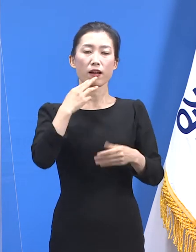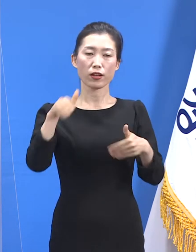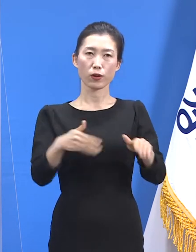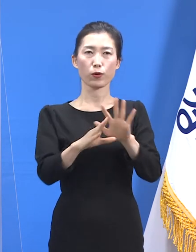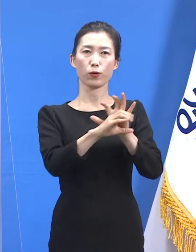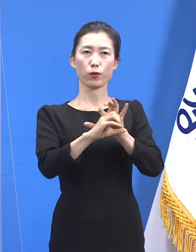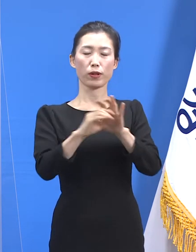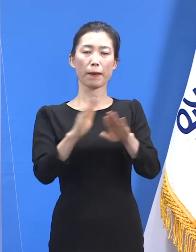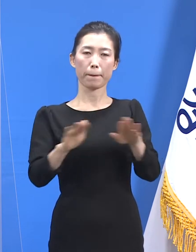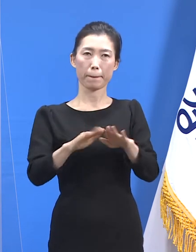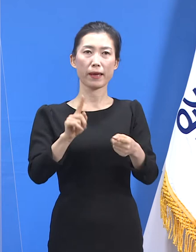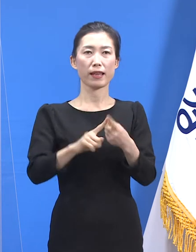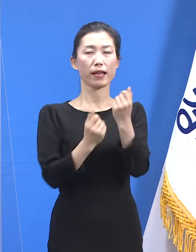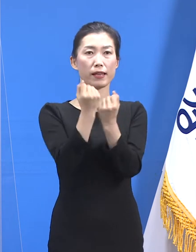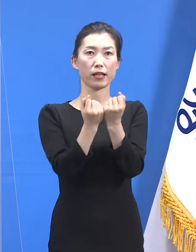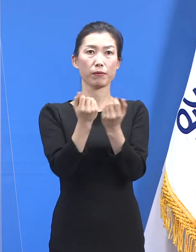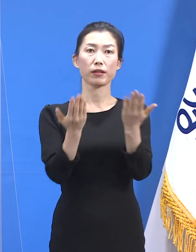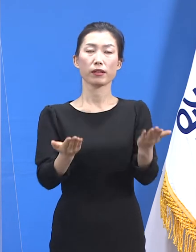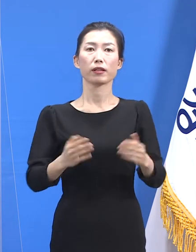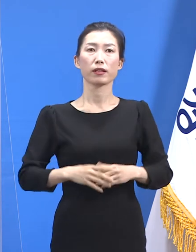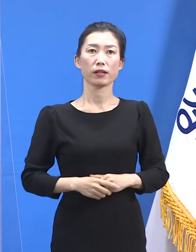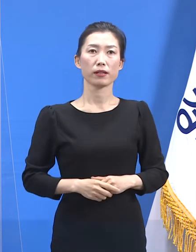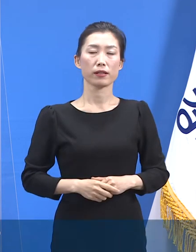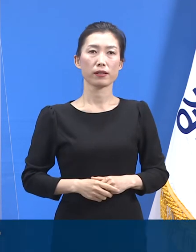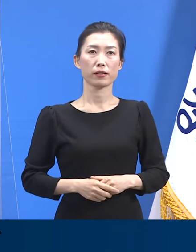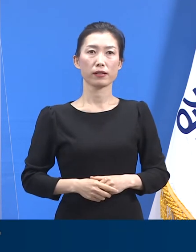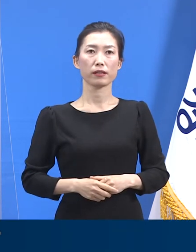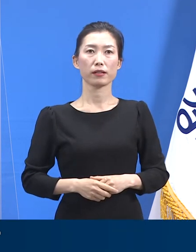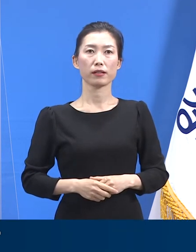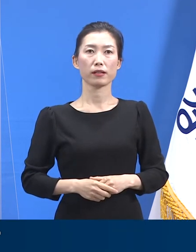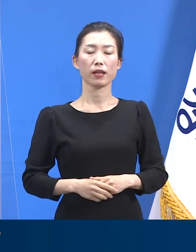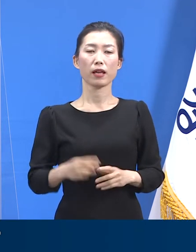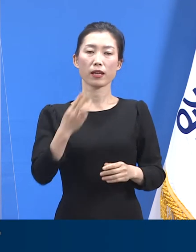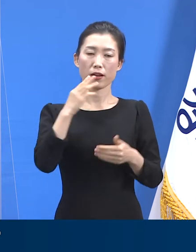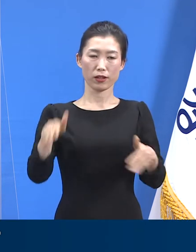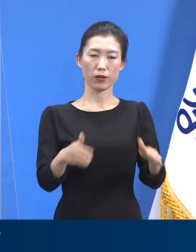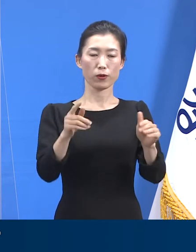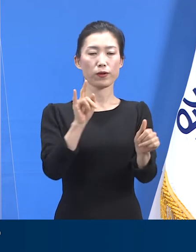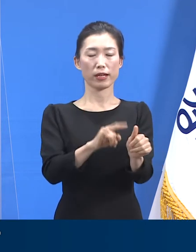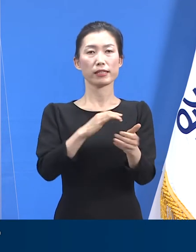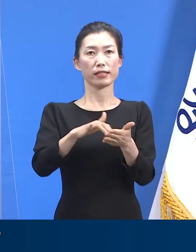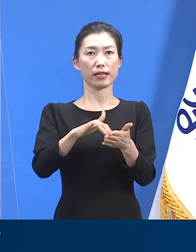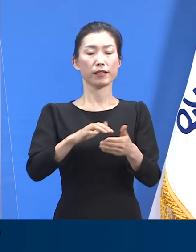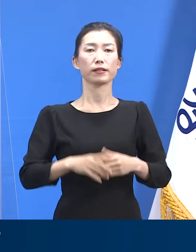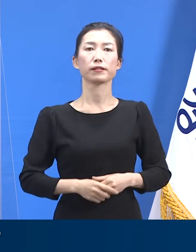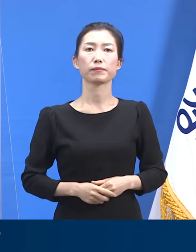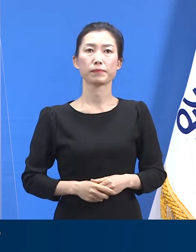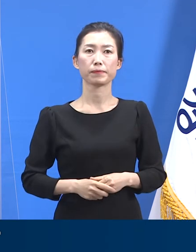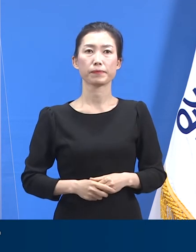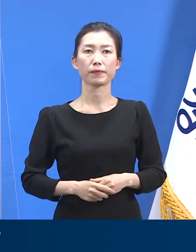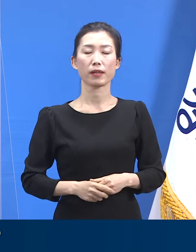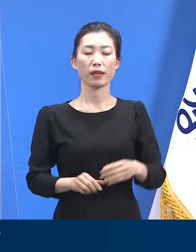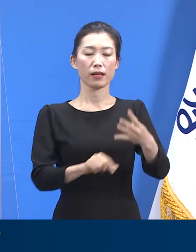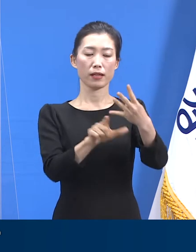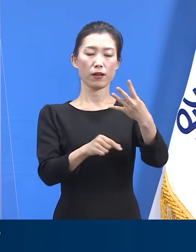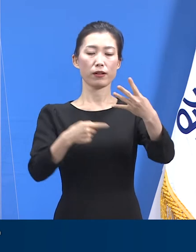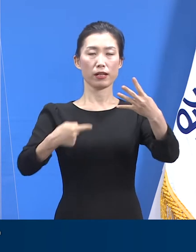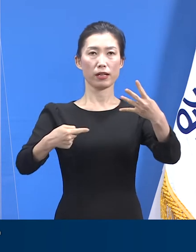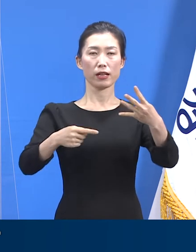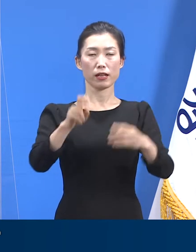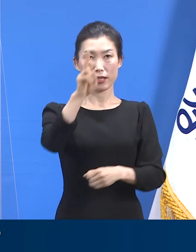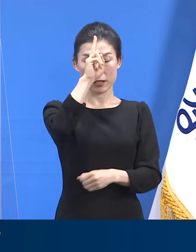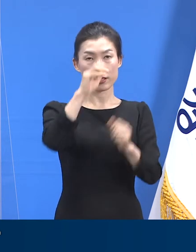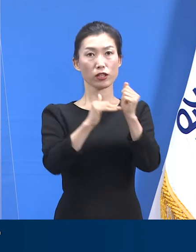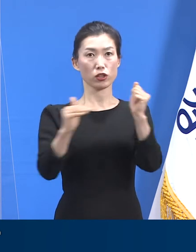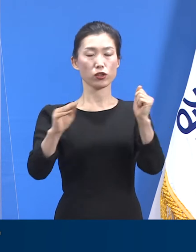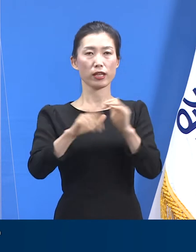관련 정례 기자회견을 시작하겠습니다. 경기도의 확진자 발생 현황입니다. 4월 1일 0시 기준